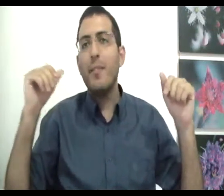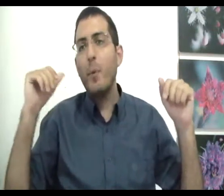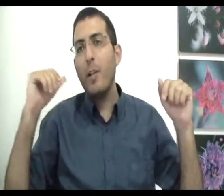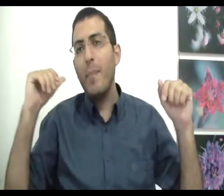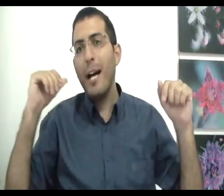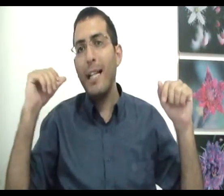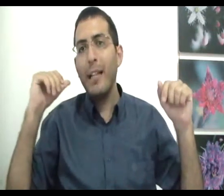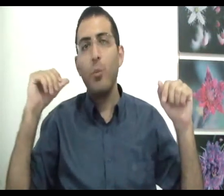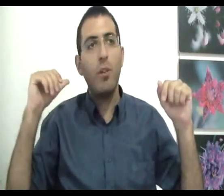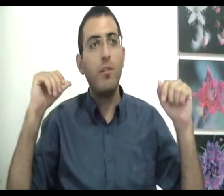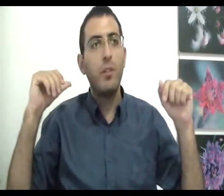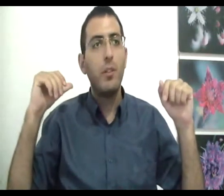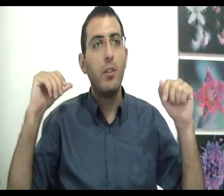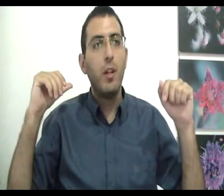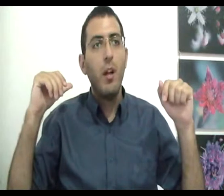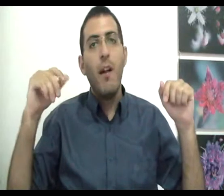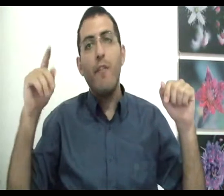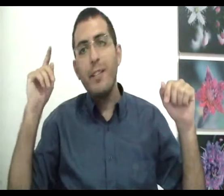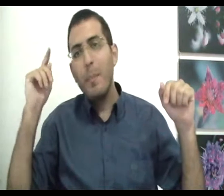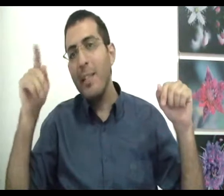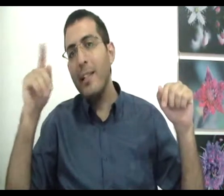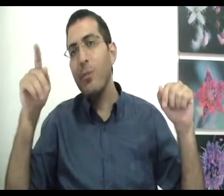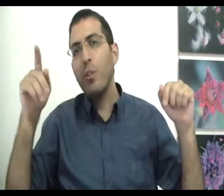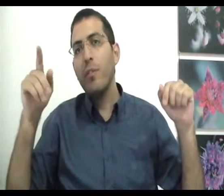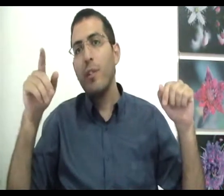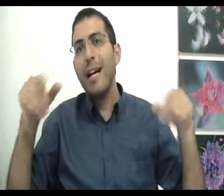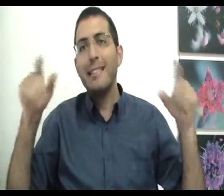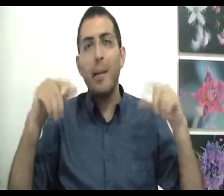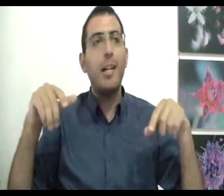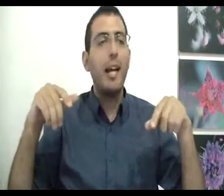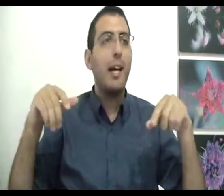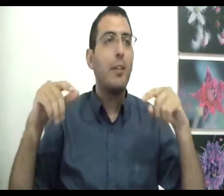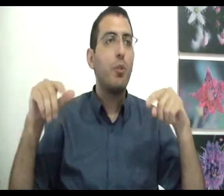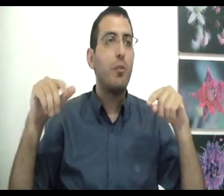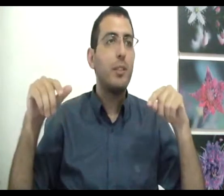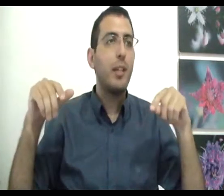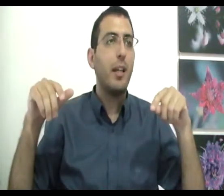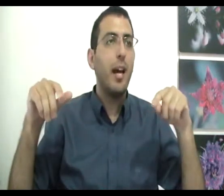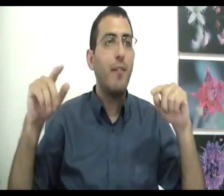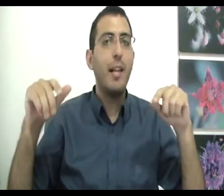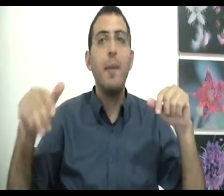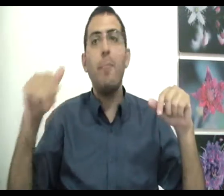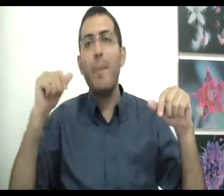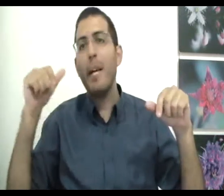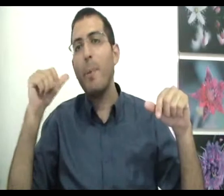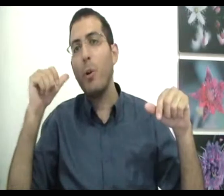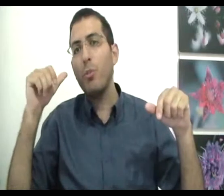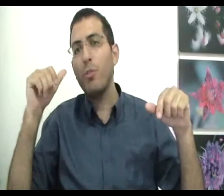ומעולם היה טוב ותמיד יהיה טוב אז גם כרגע הטוב הוא נצחי אבל אם פעם היה פחות טוב